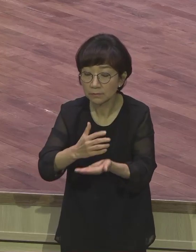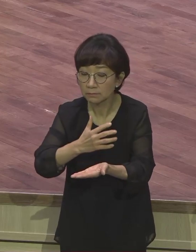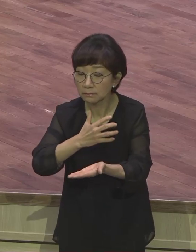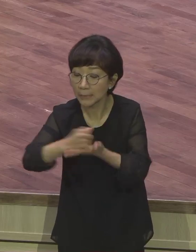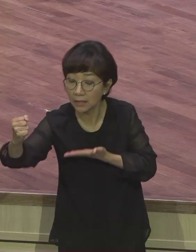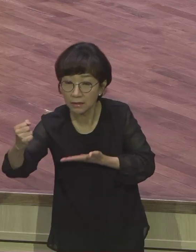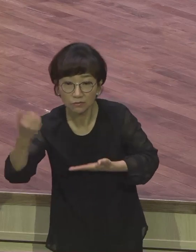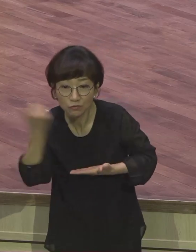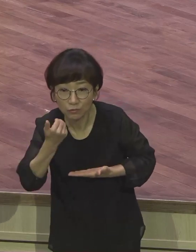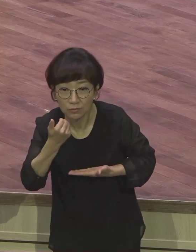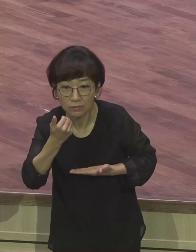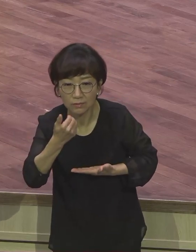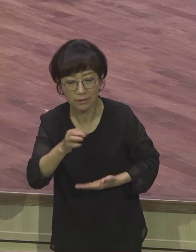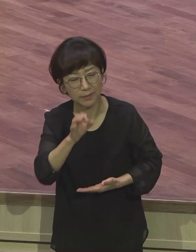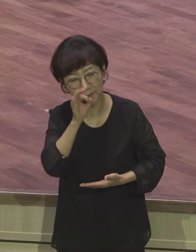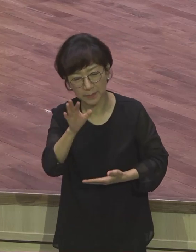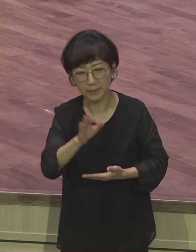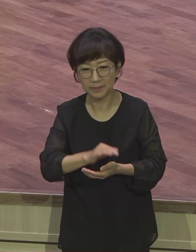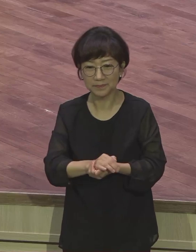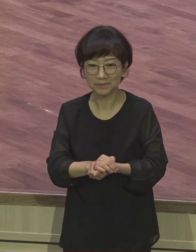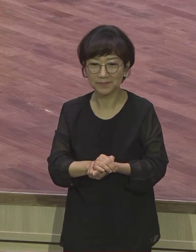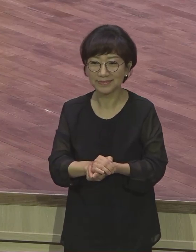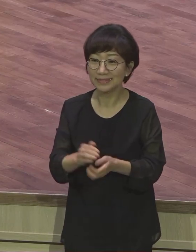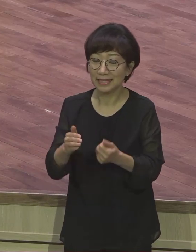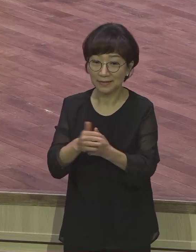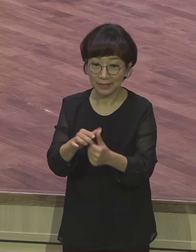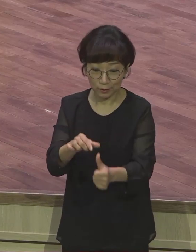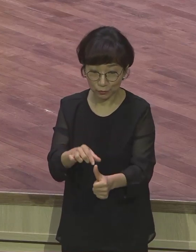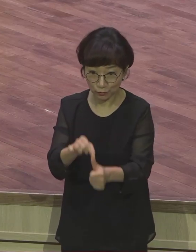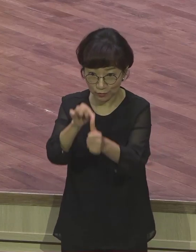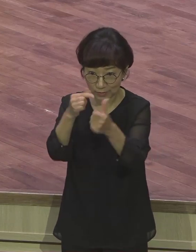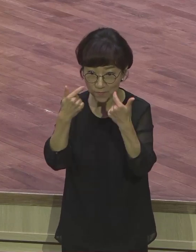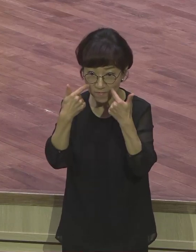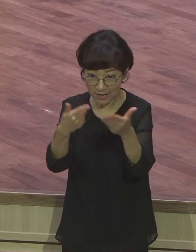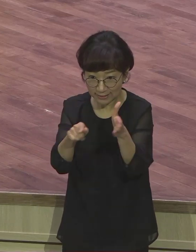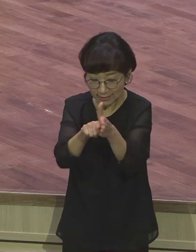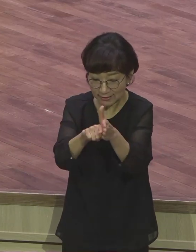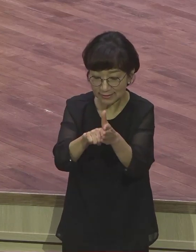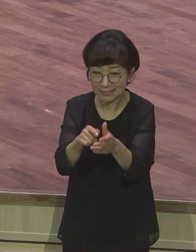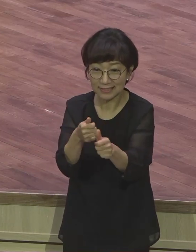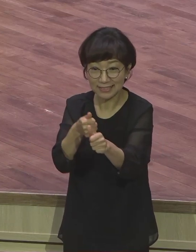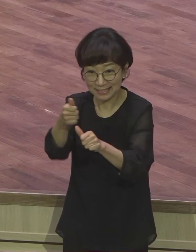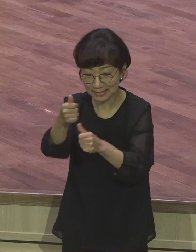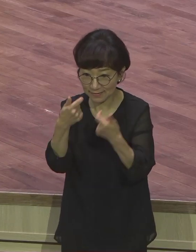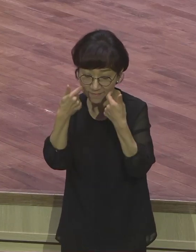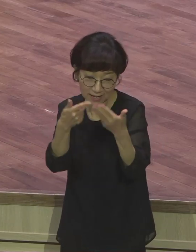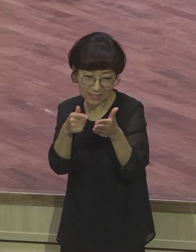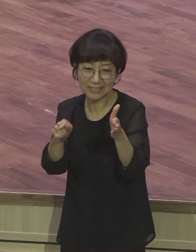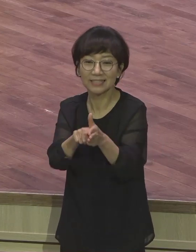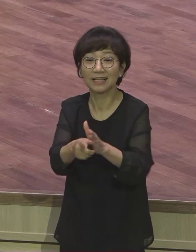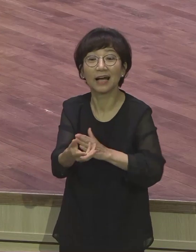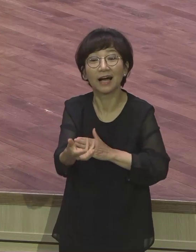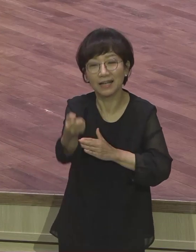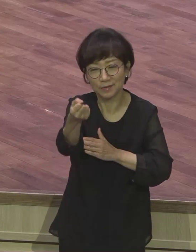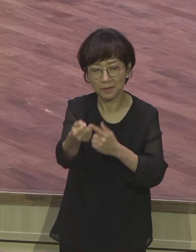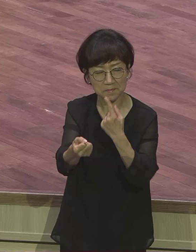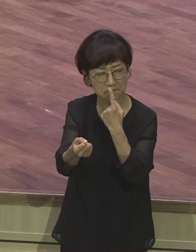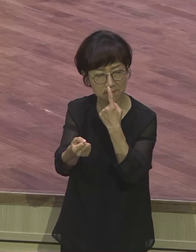구원의 확신. 성의의 확신. 여러분 가지고 멋있게 사시기 바랍니다.